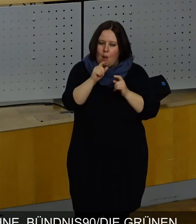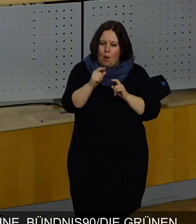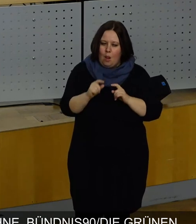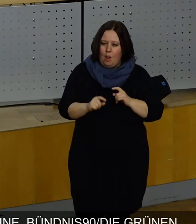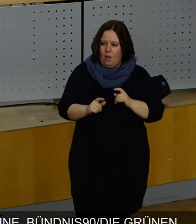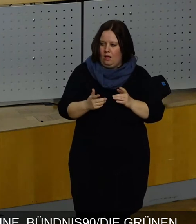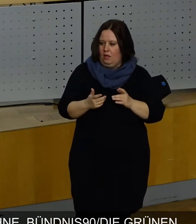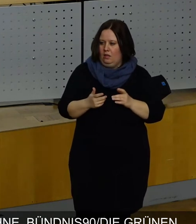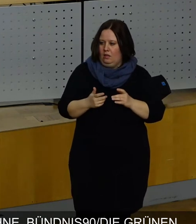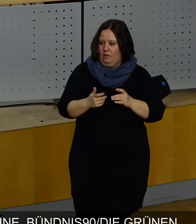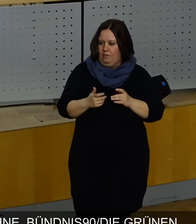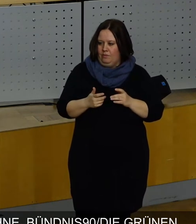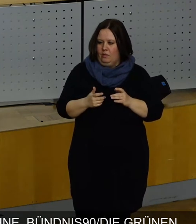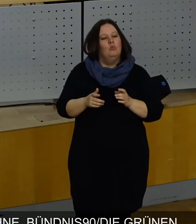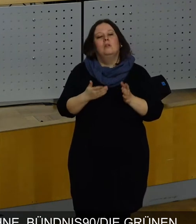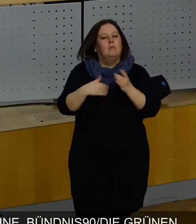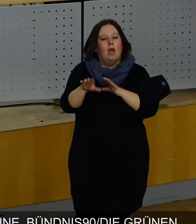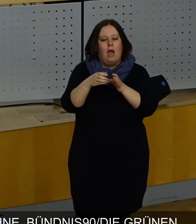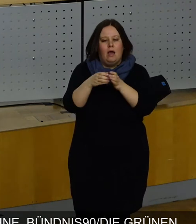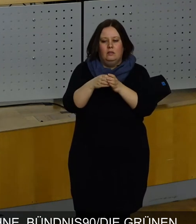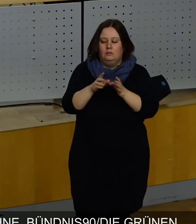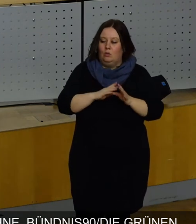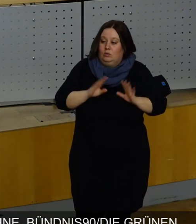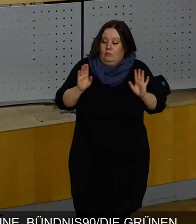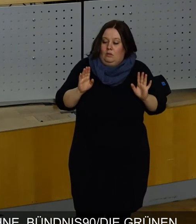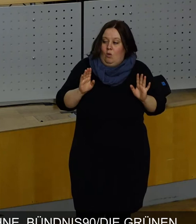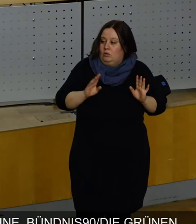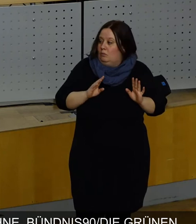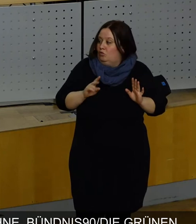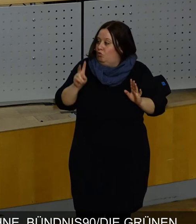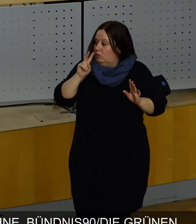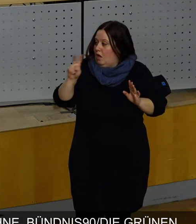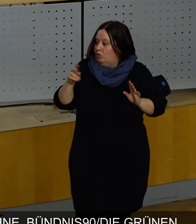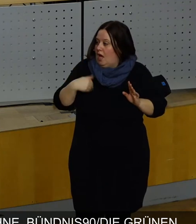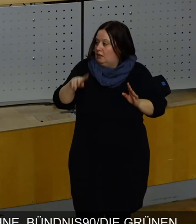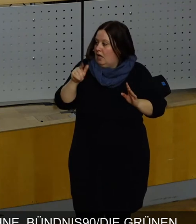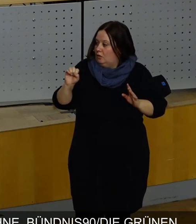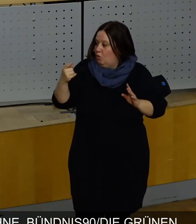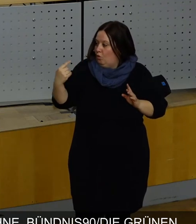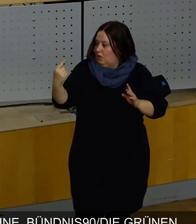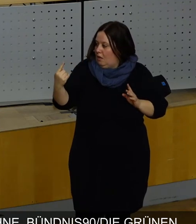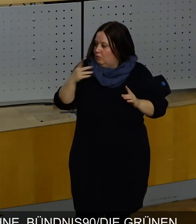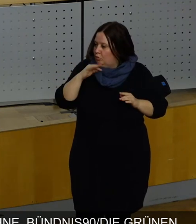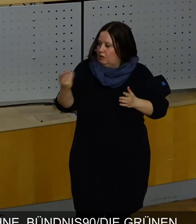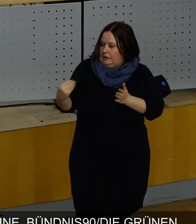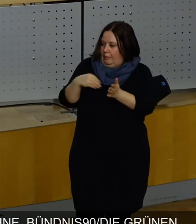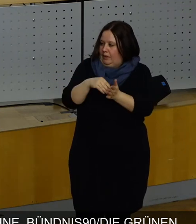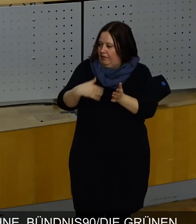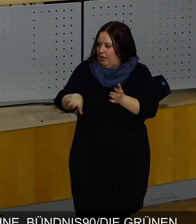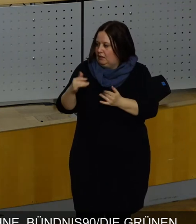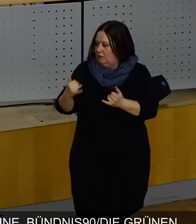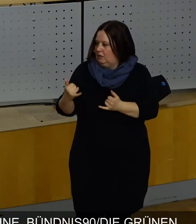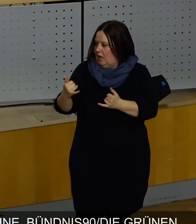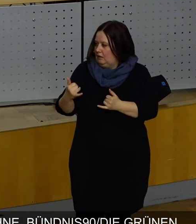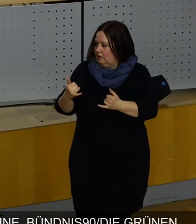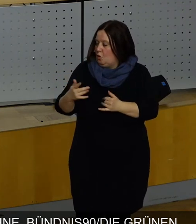konservative Mehrheiten. Und da sage ich jetzt auch mal, ich gucke Sie schon an, Herr Zastrow, unter intensiver Beteiligung der sich jetzt